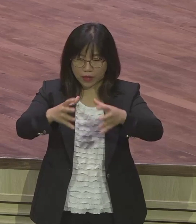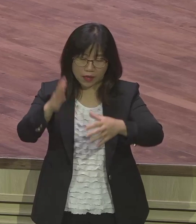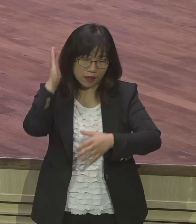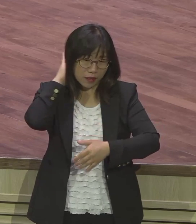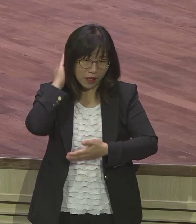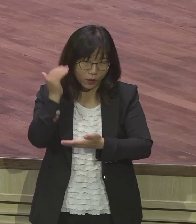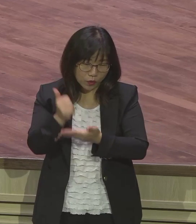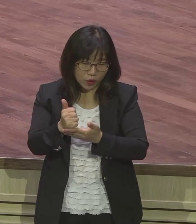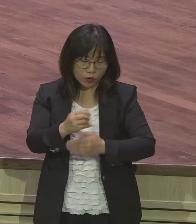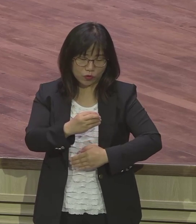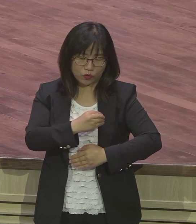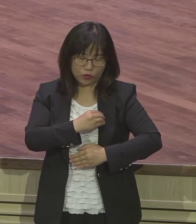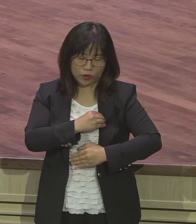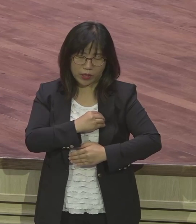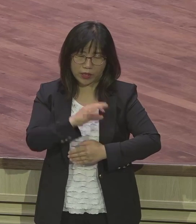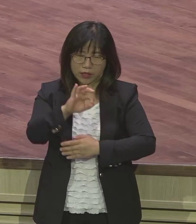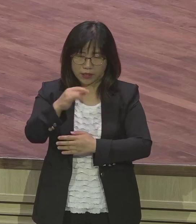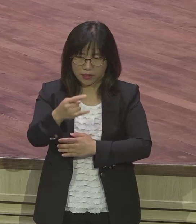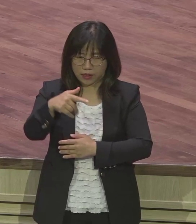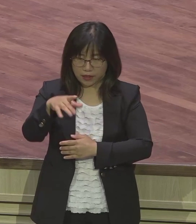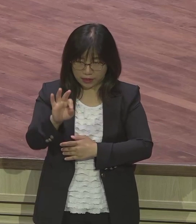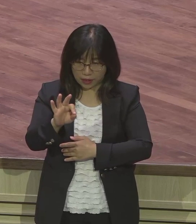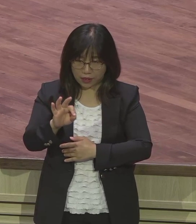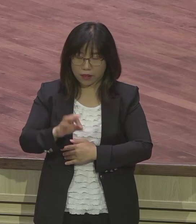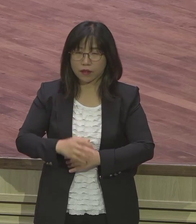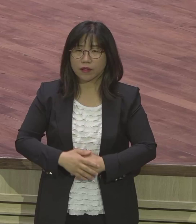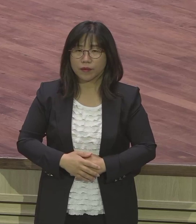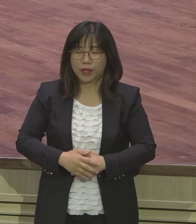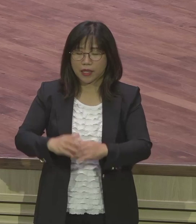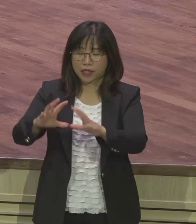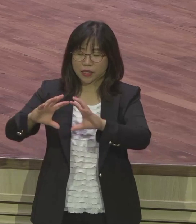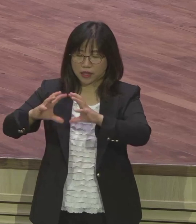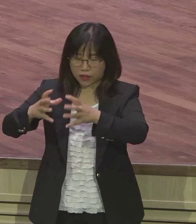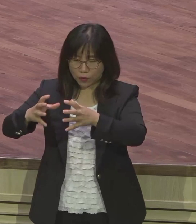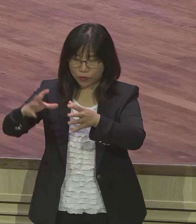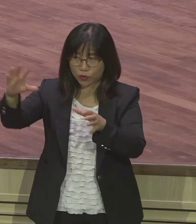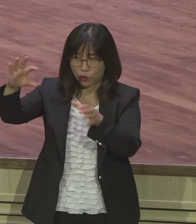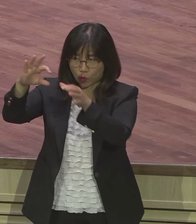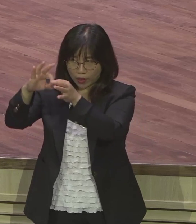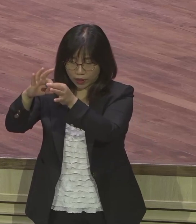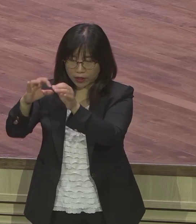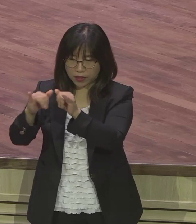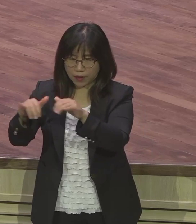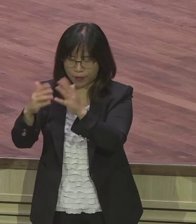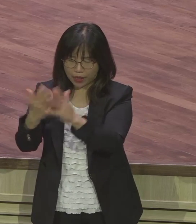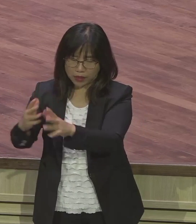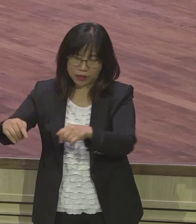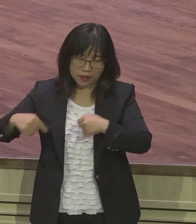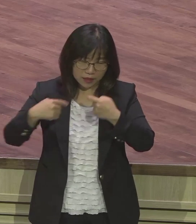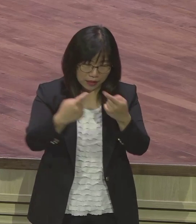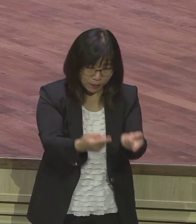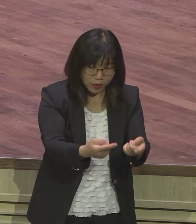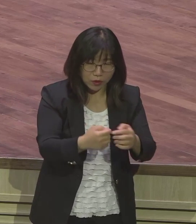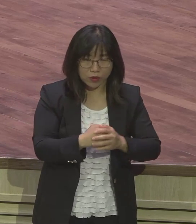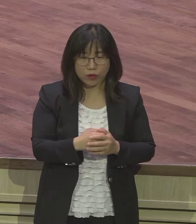국회의장을 비롯한 정부 관계자들 다 참석하고 우리나라에서는 우리나라의 주성용